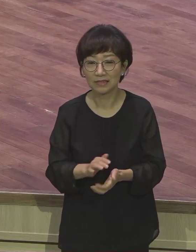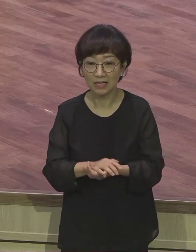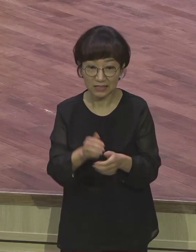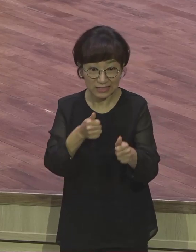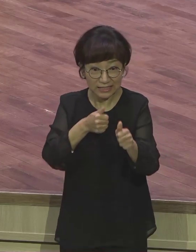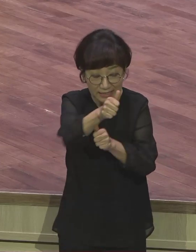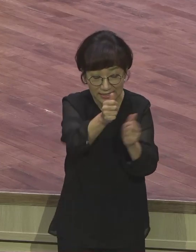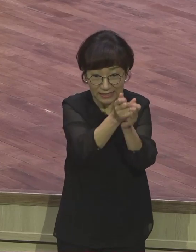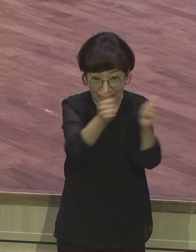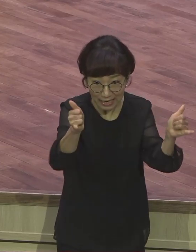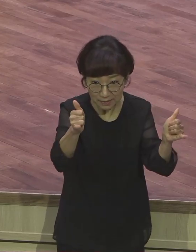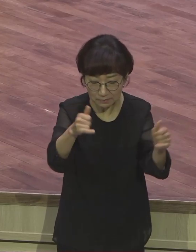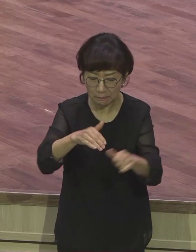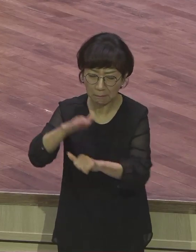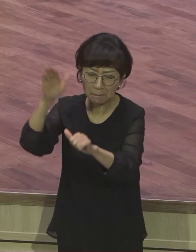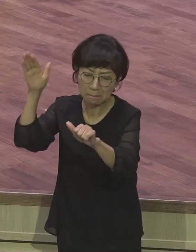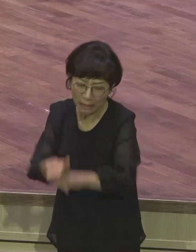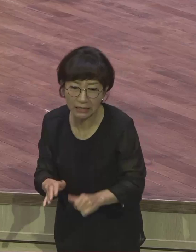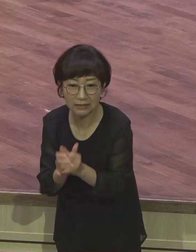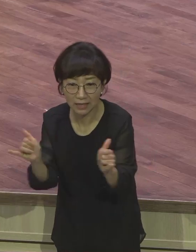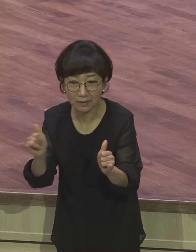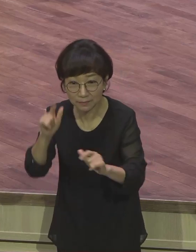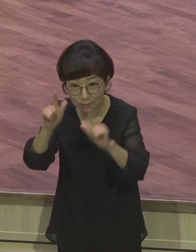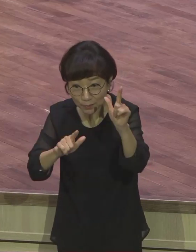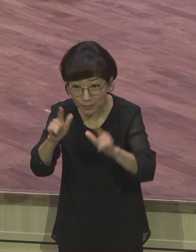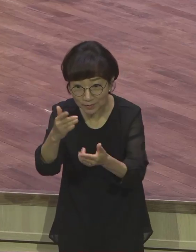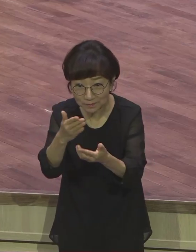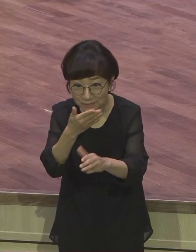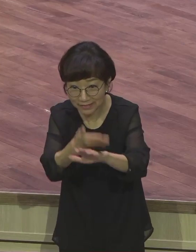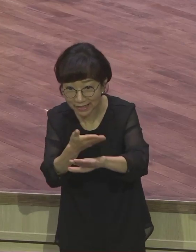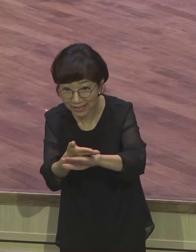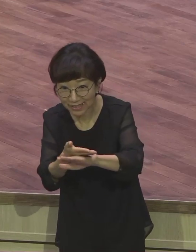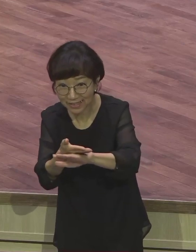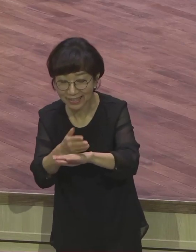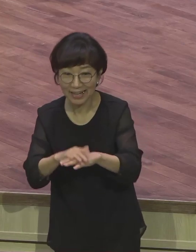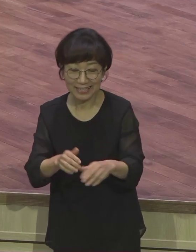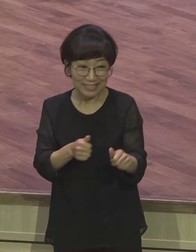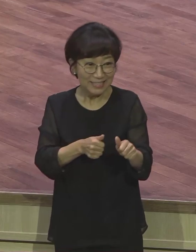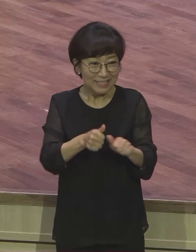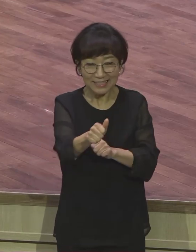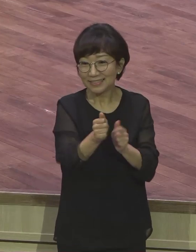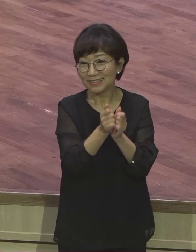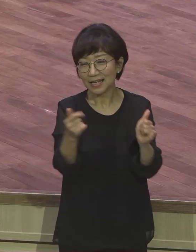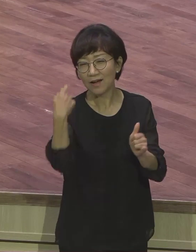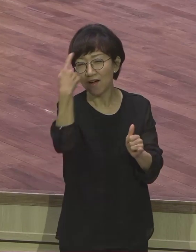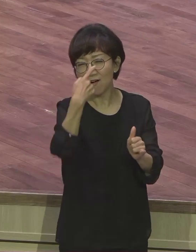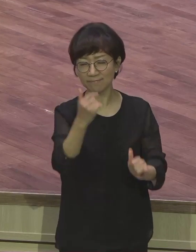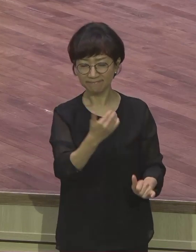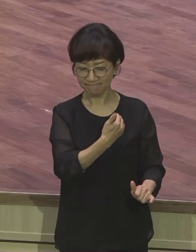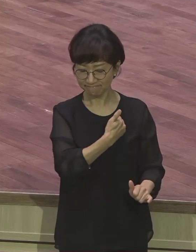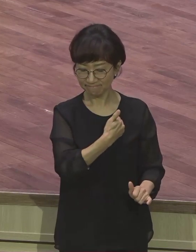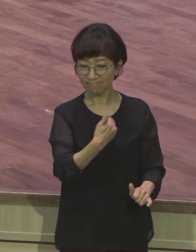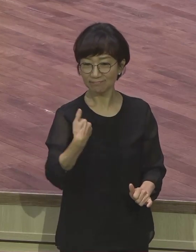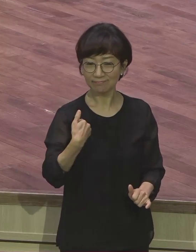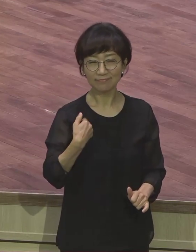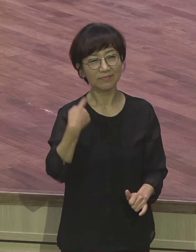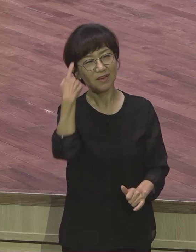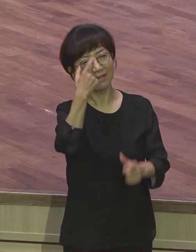모습 아시죠? 승리한 자의 모습은 굉장히 얼굴에 뭐가 있어요? 당당합니다. 기쁨이 있습니다.